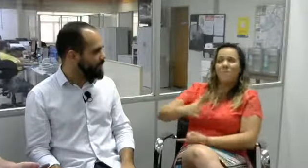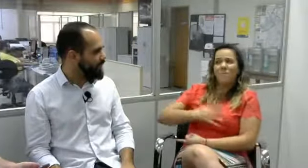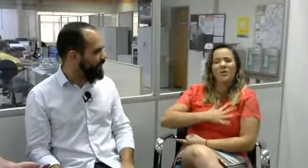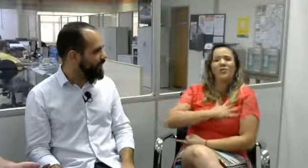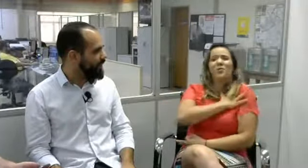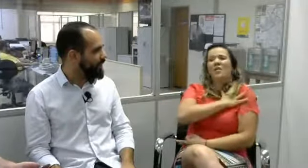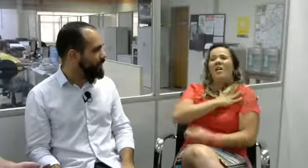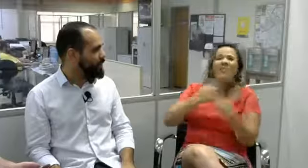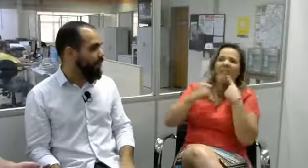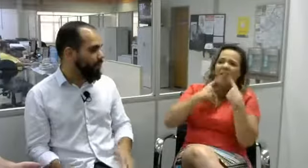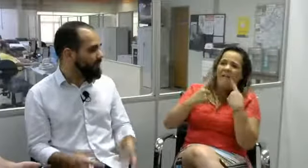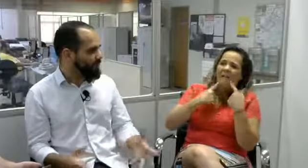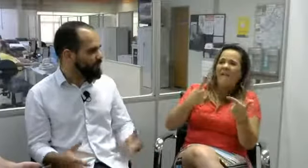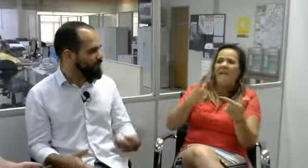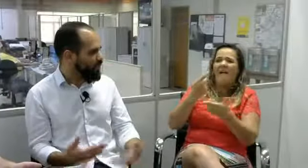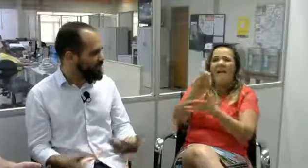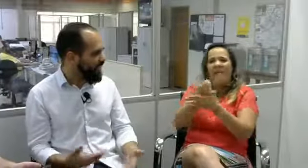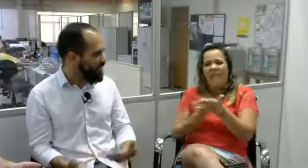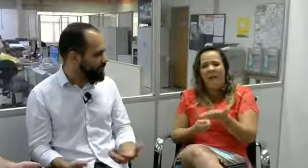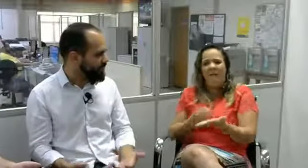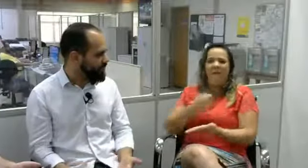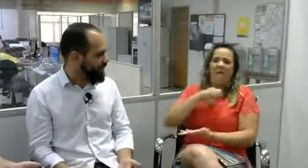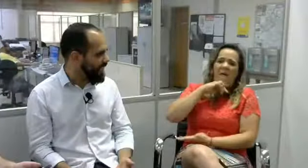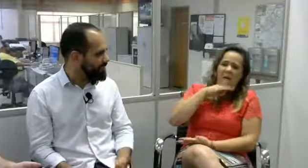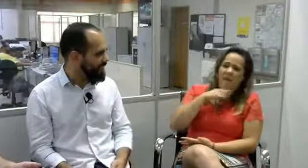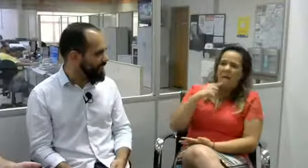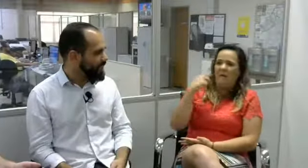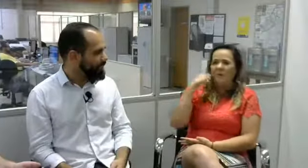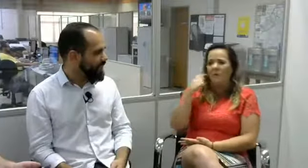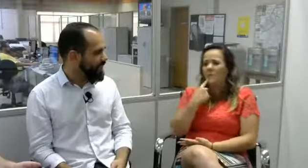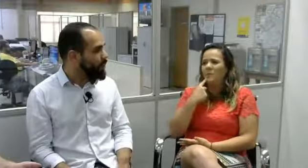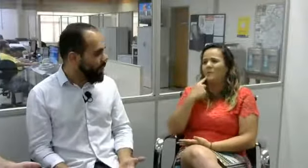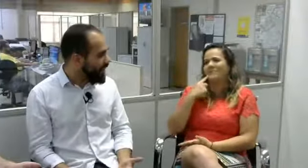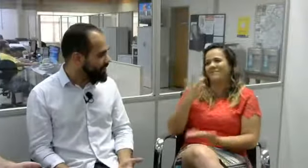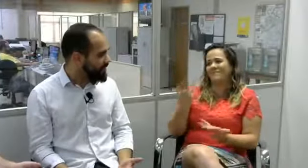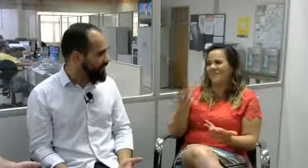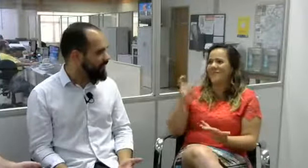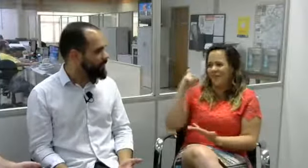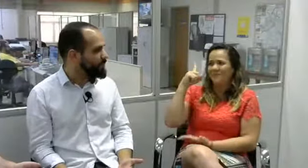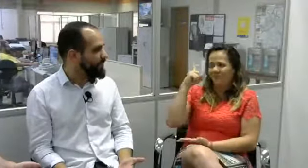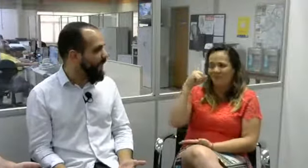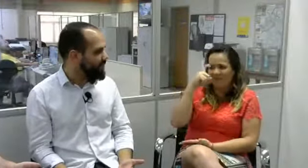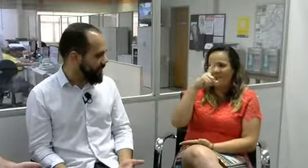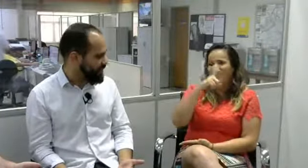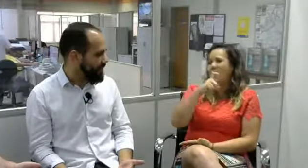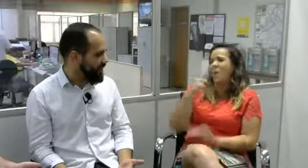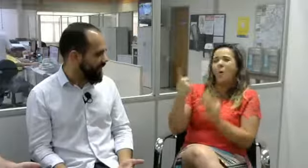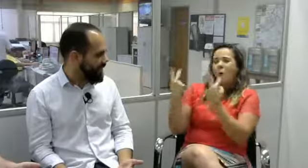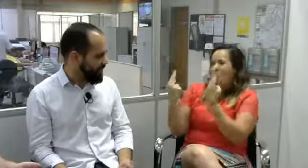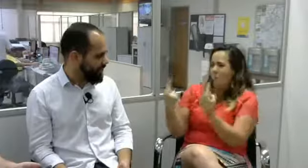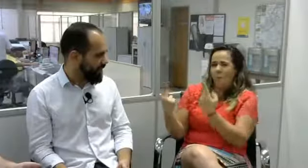Porque algumas pessoas não gostaram do tema, porque não conhecem ele, não esperavam que esse tema caísse, né?